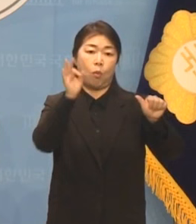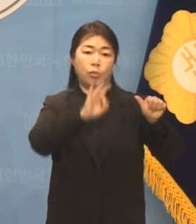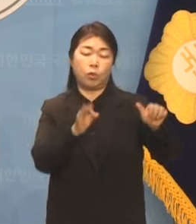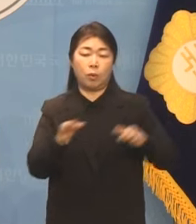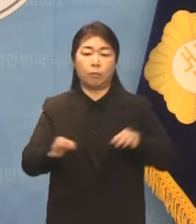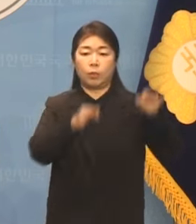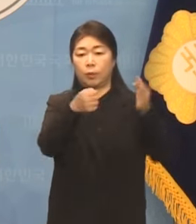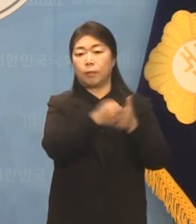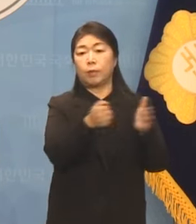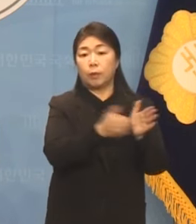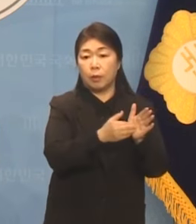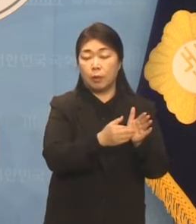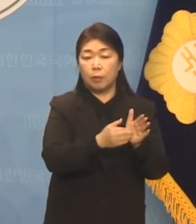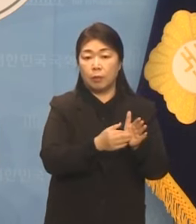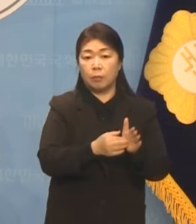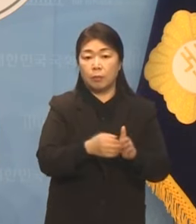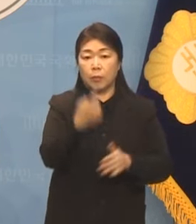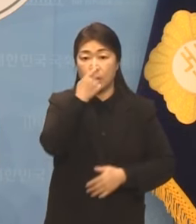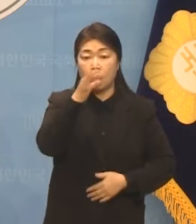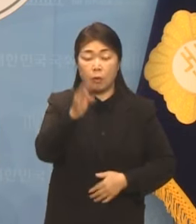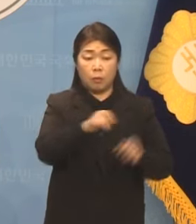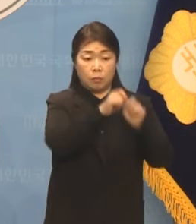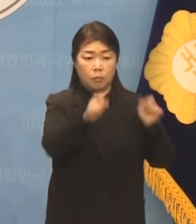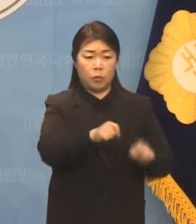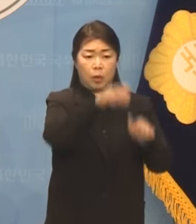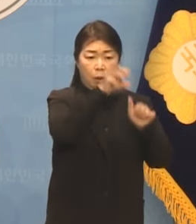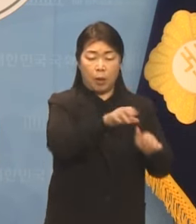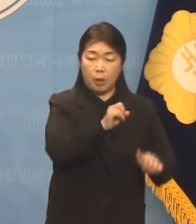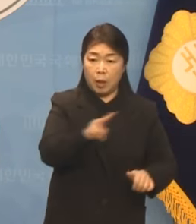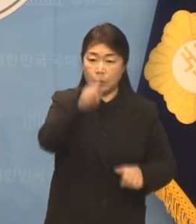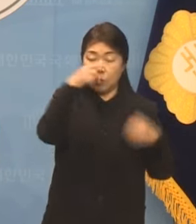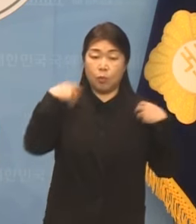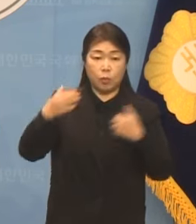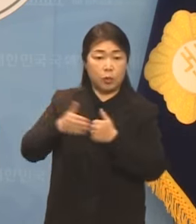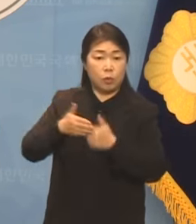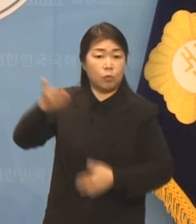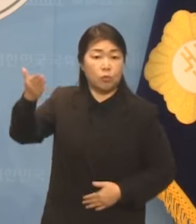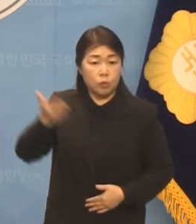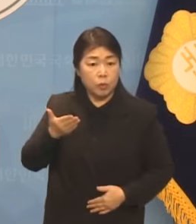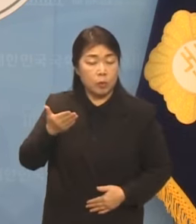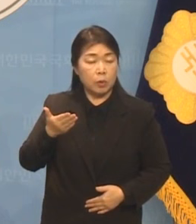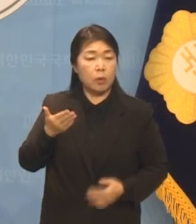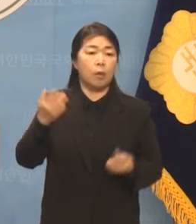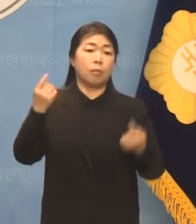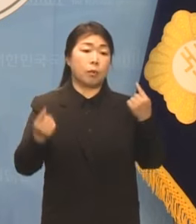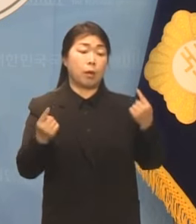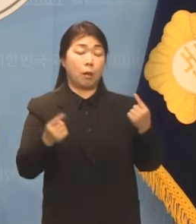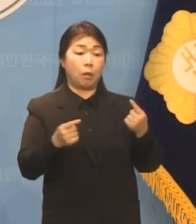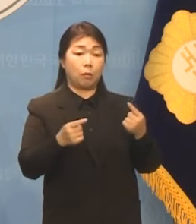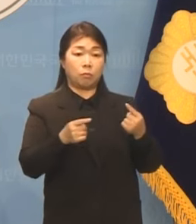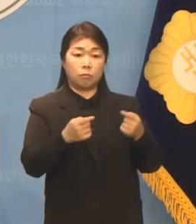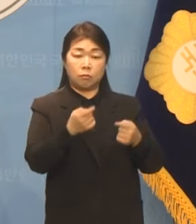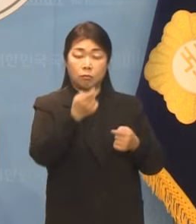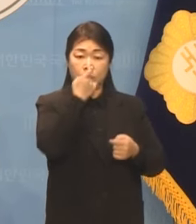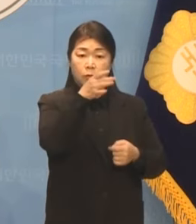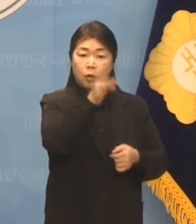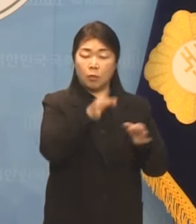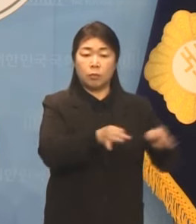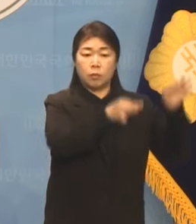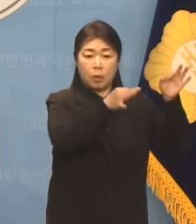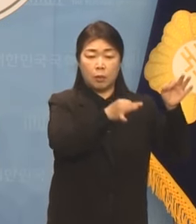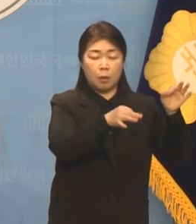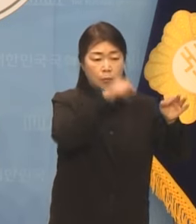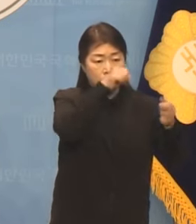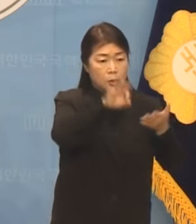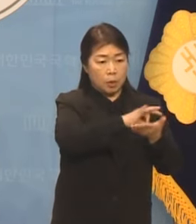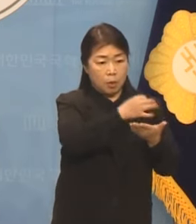등록금을 동결해야 받을 수 있는 정부 지원 국가장학금 2유형보다 등록금 인상으로 확보 가능한